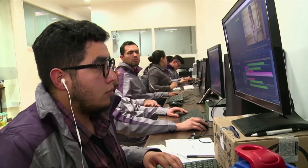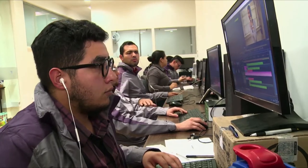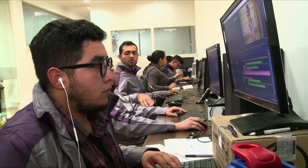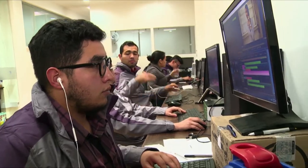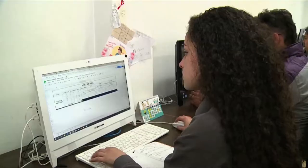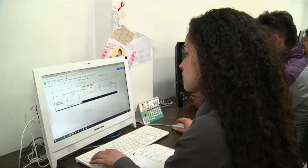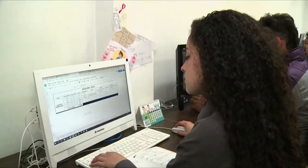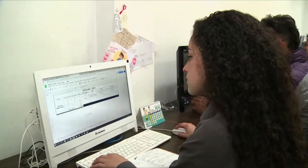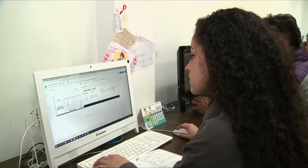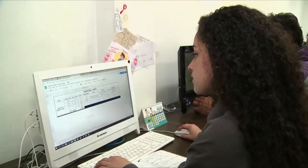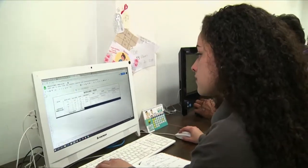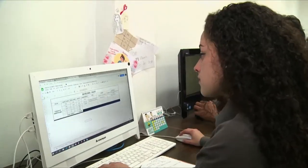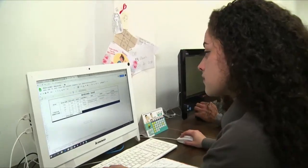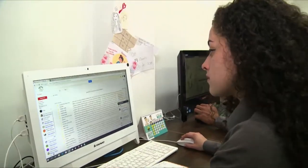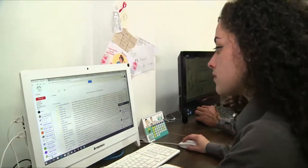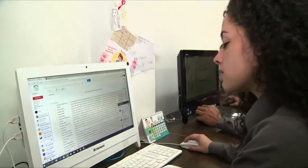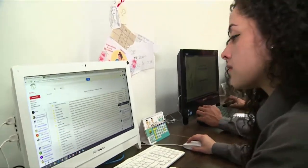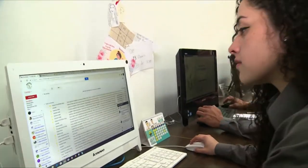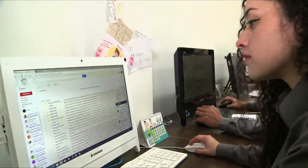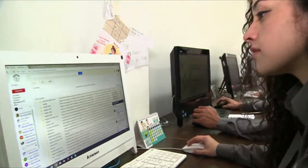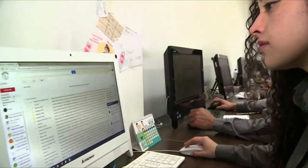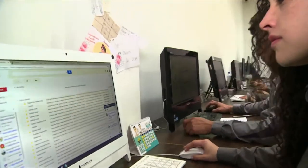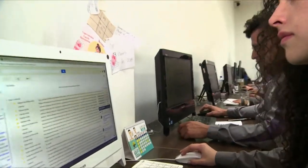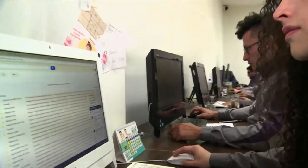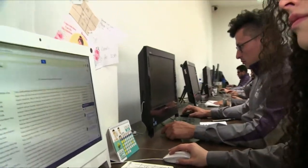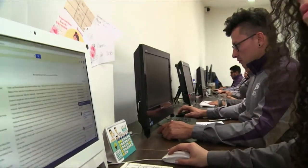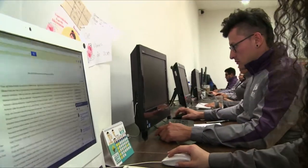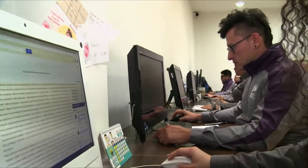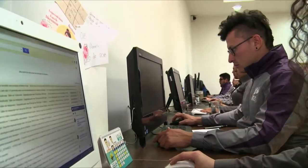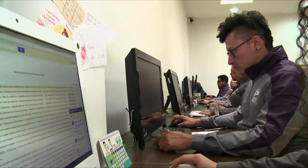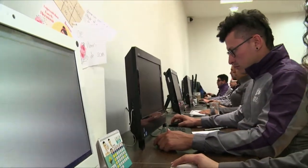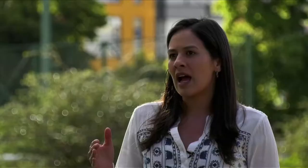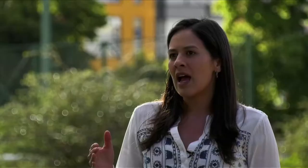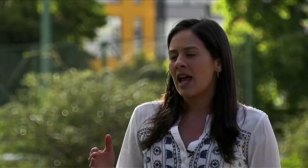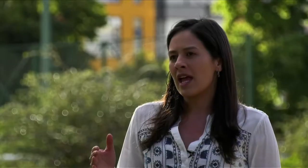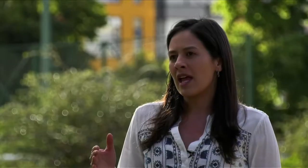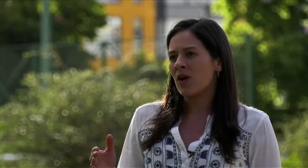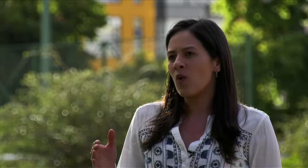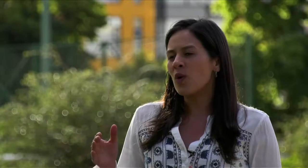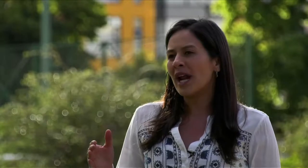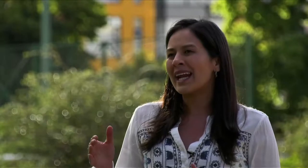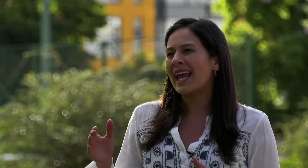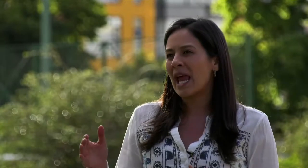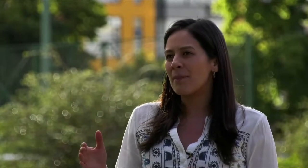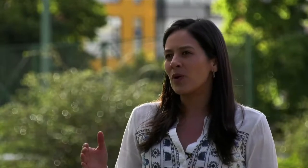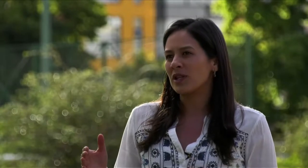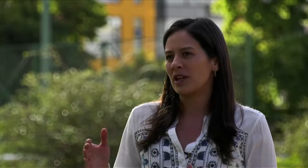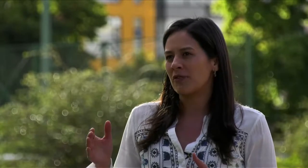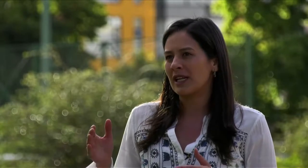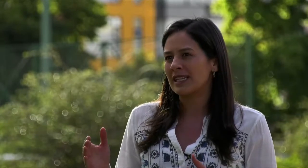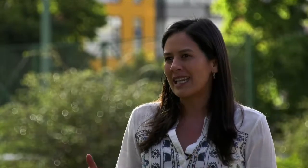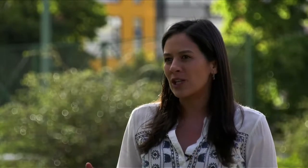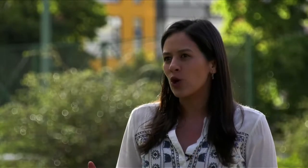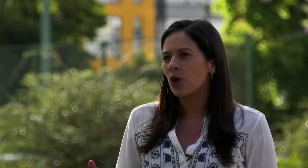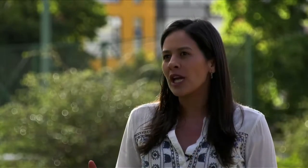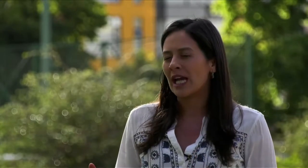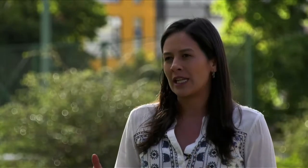para Colombia, porque Colombia cada vez más demuestra un gran ejemplo en transferencia tecnológica, en